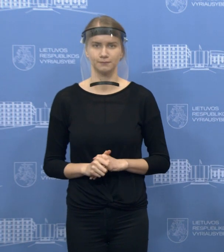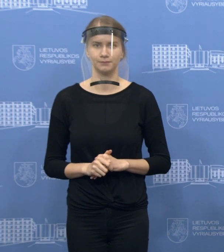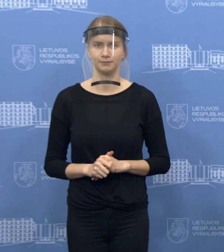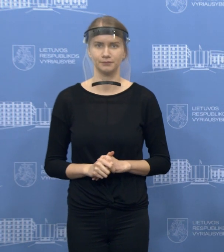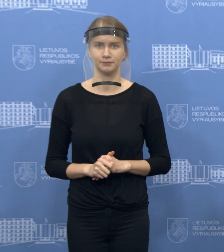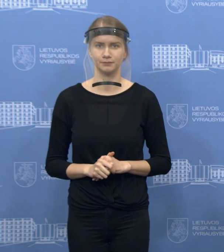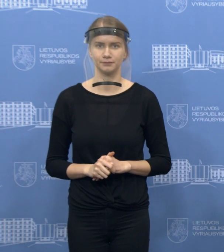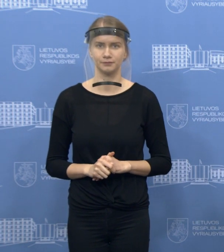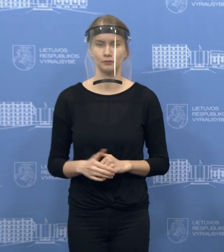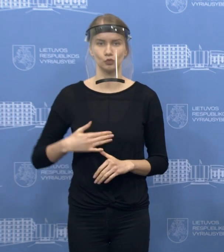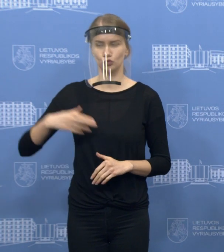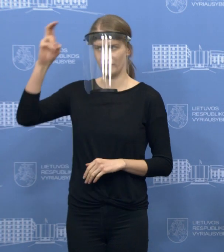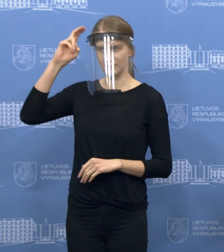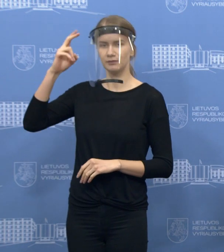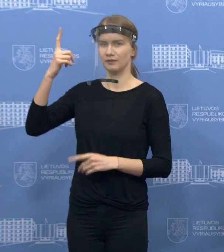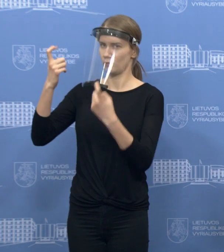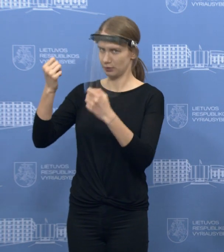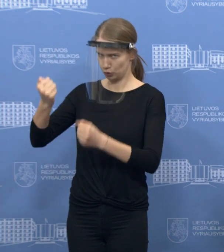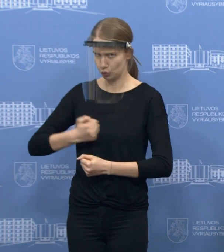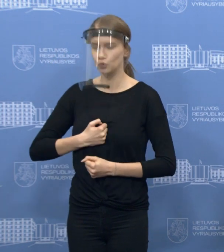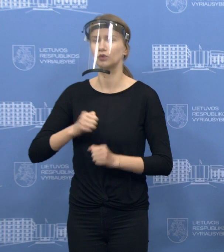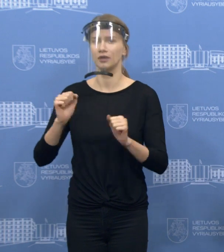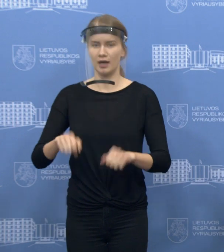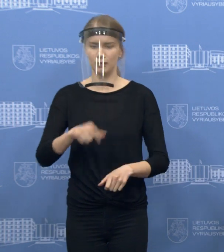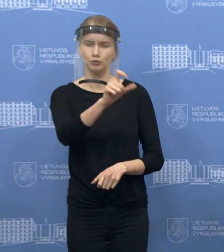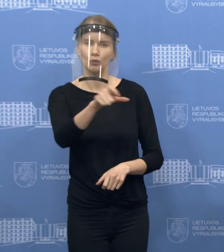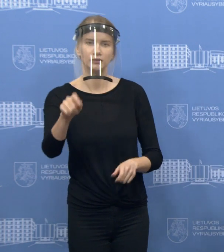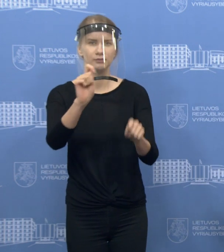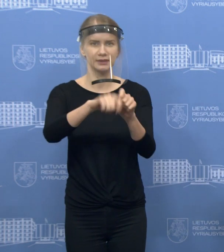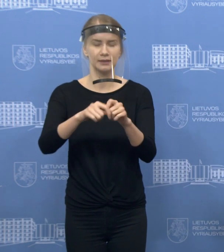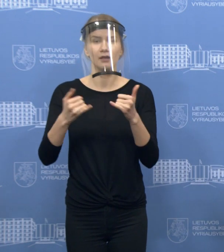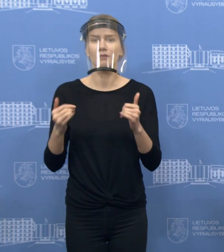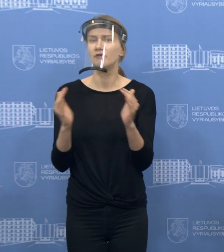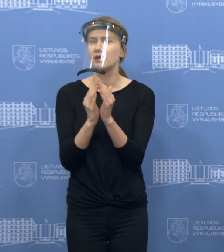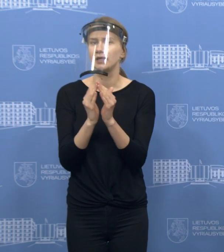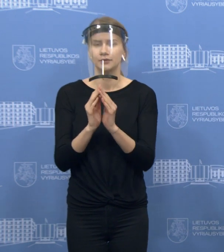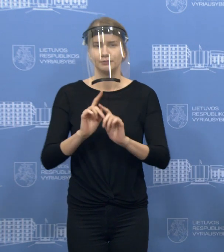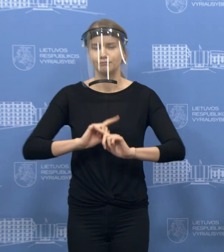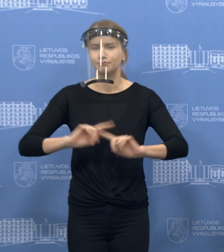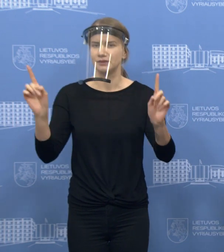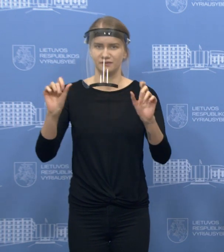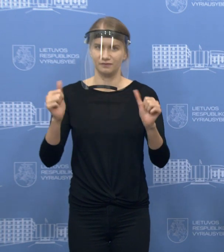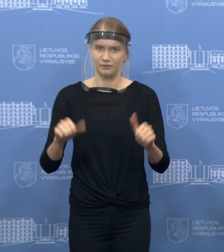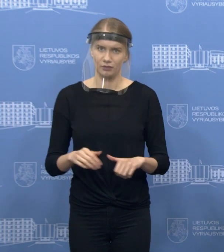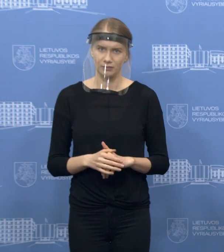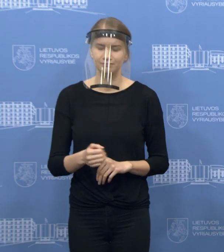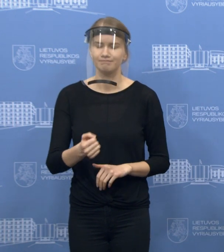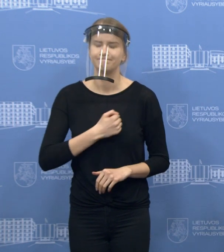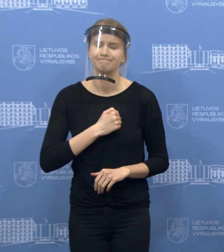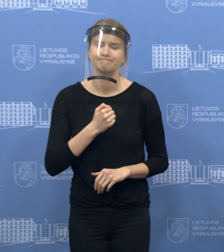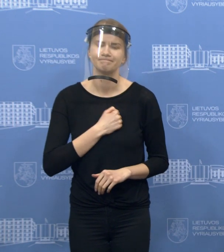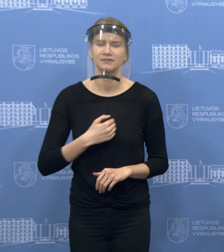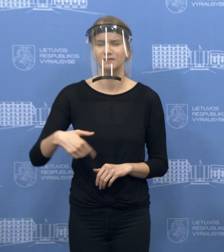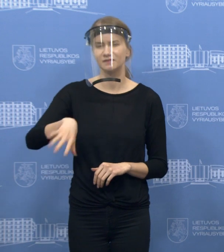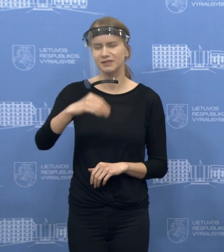kuriamis disponuoja mūsų valstybės. Tikrai šitos vėlykos yra kitokios. Ten, kad tik apgailės tauti, mes esame